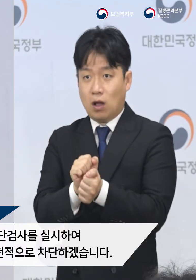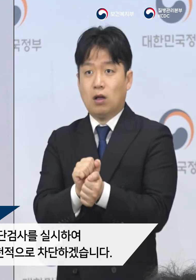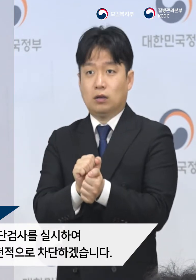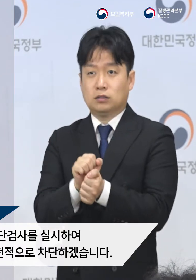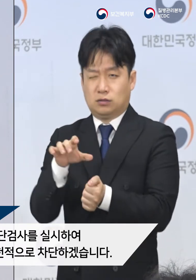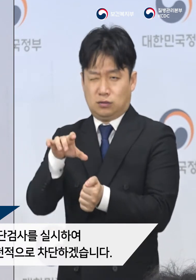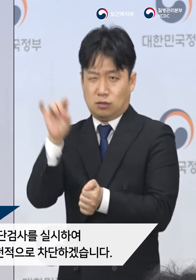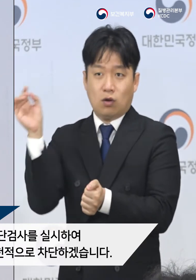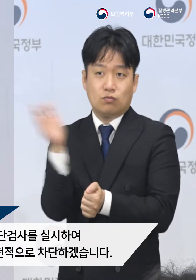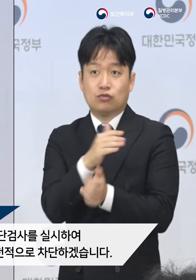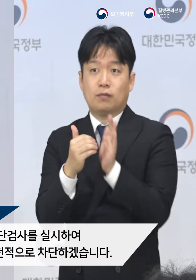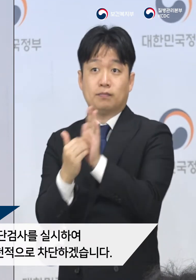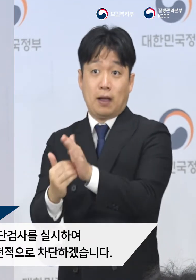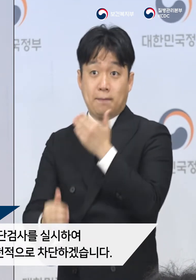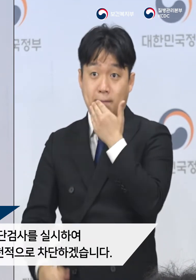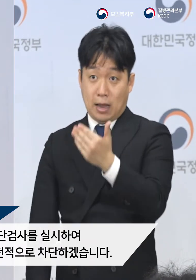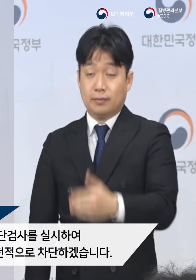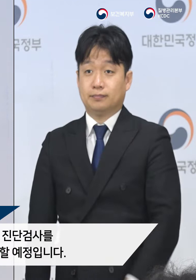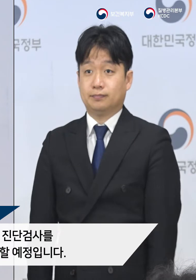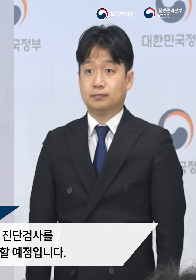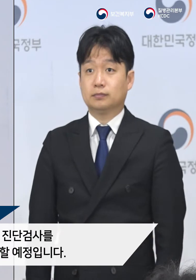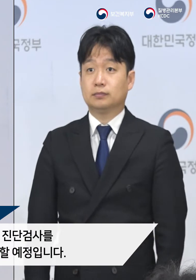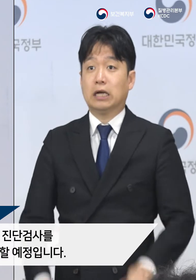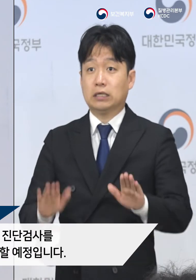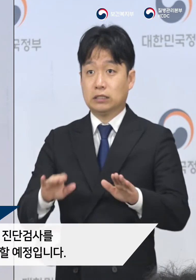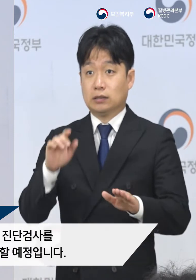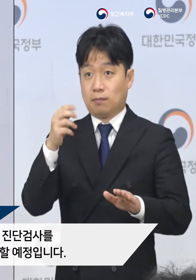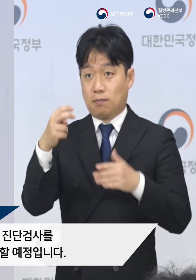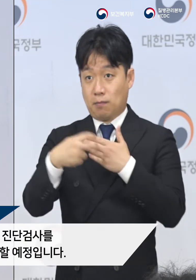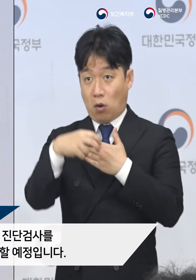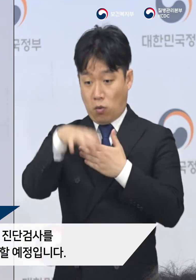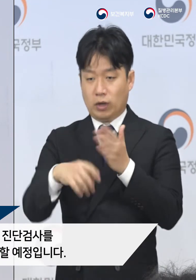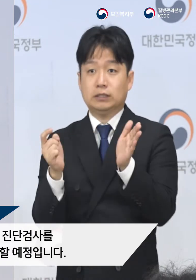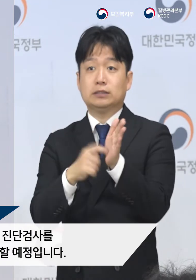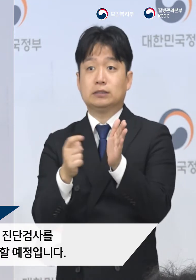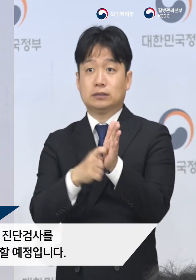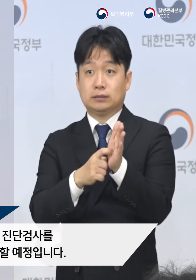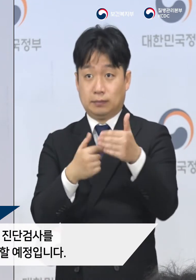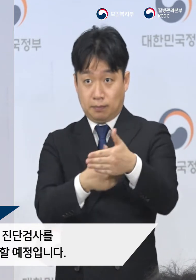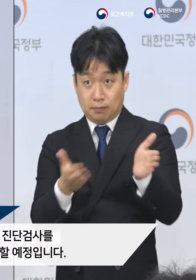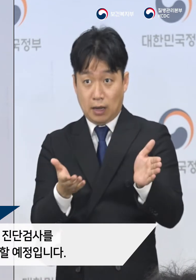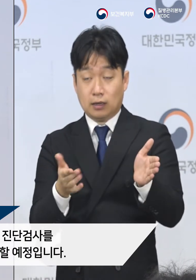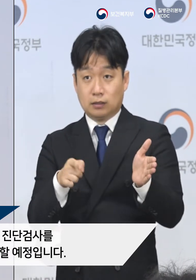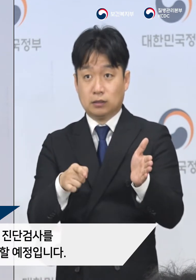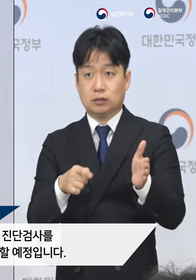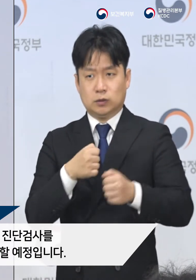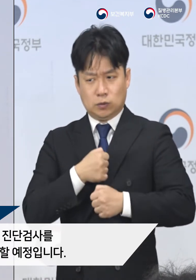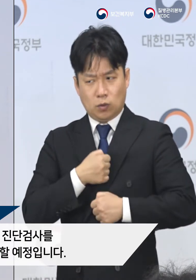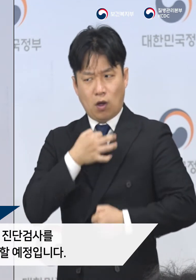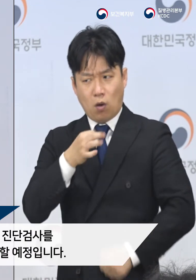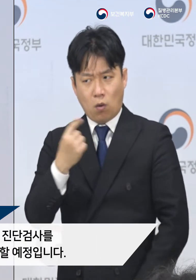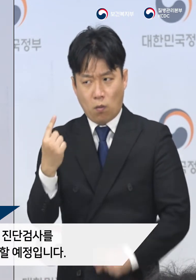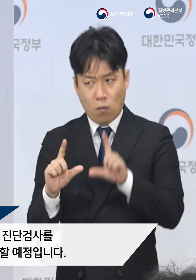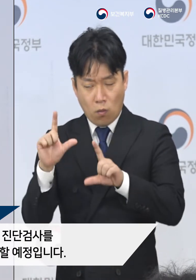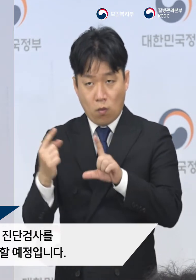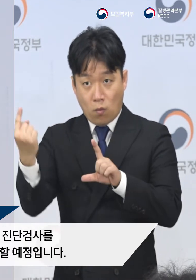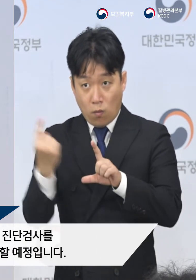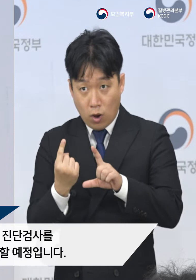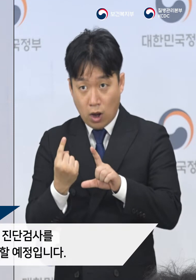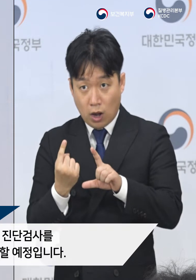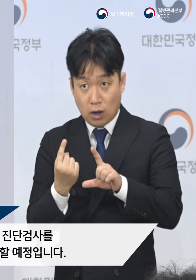원천적으로 차단하겠습니다. 응급실도 호흡기 증상 등 의심환자에 대하여 진입 전